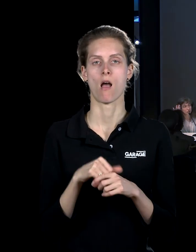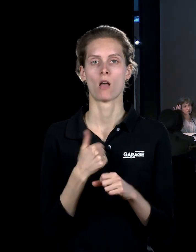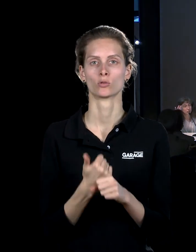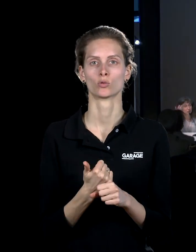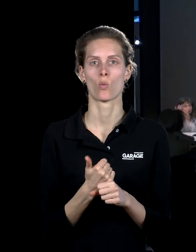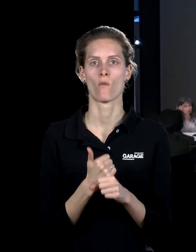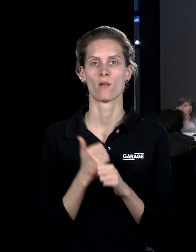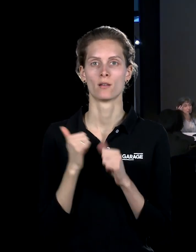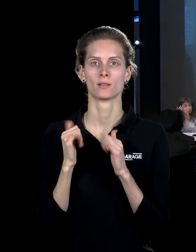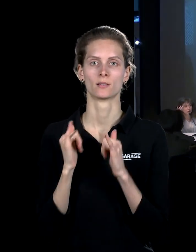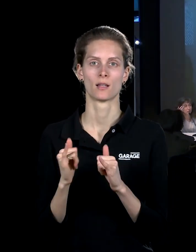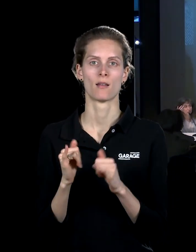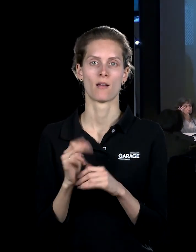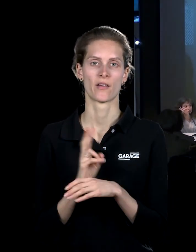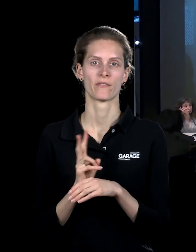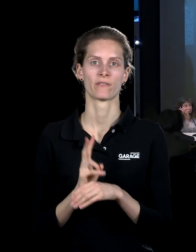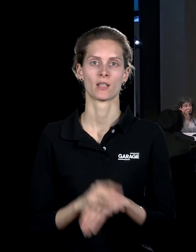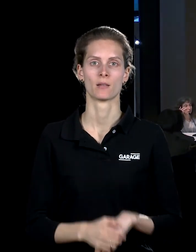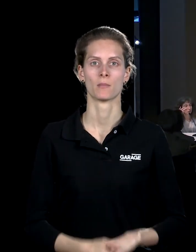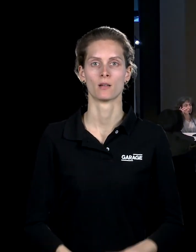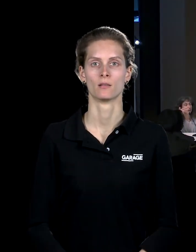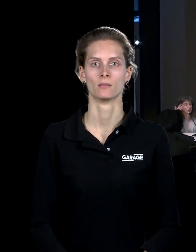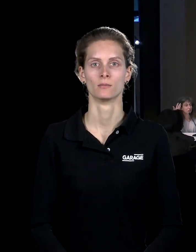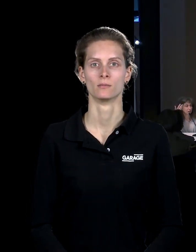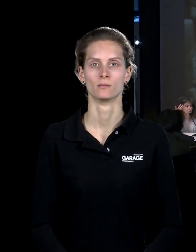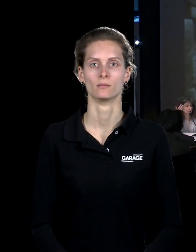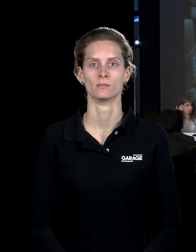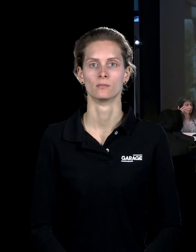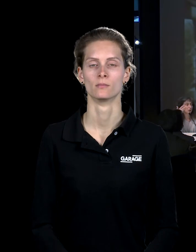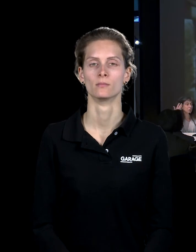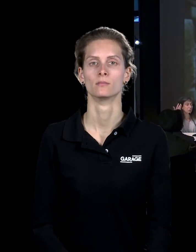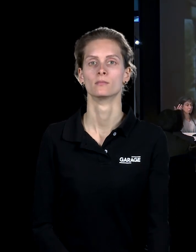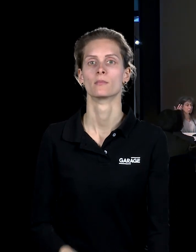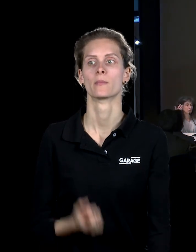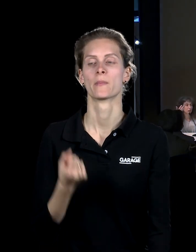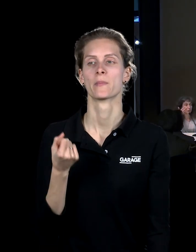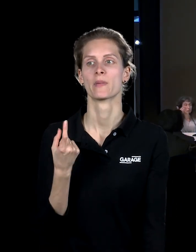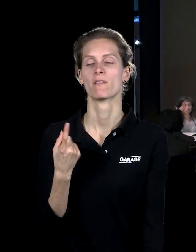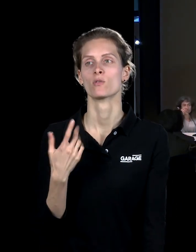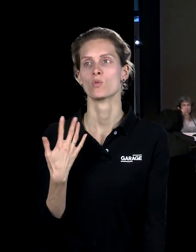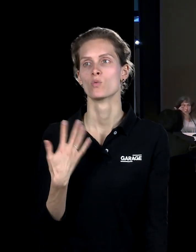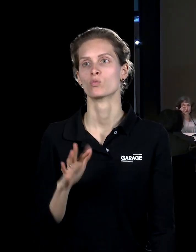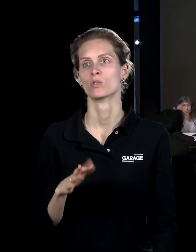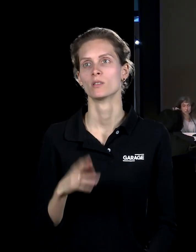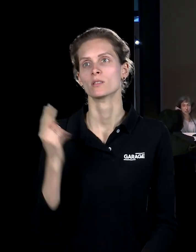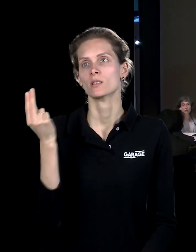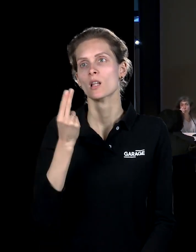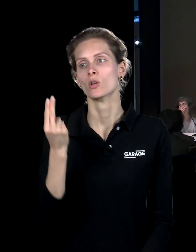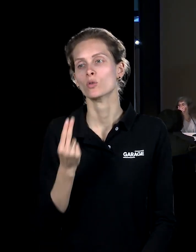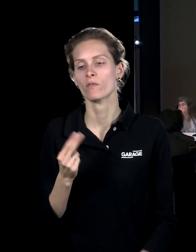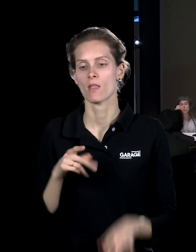Это становится основой для фильма. Этот фильм снимается, в нём появляются свои персонажи и в нём появляется вот такой вот уже